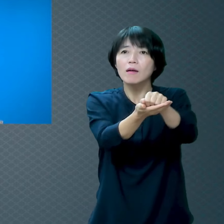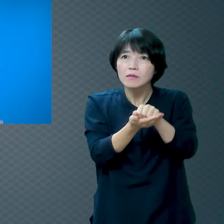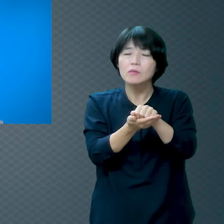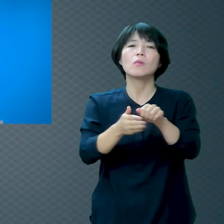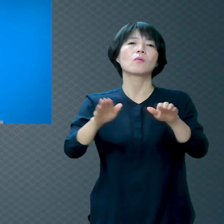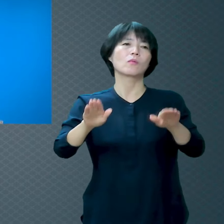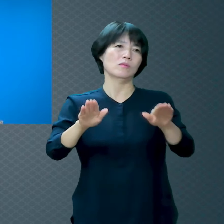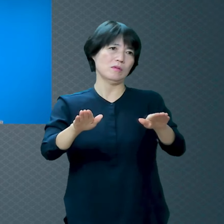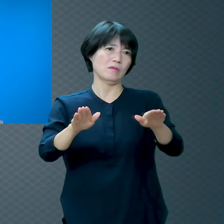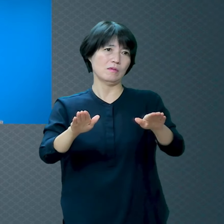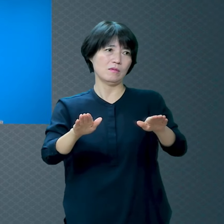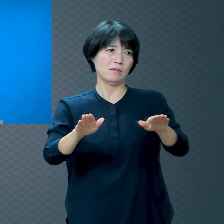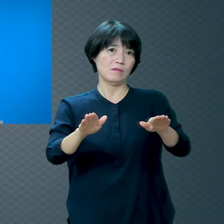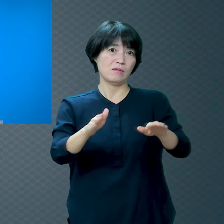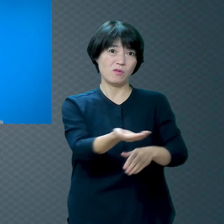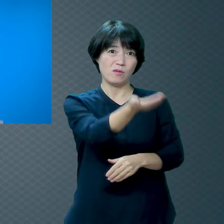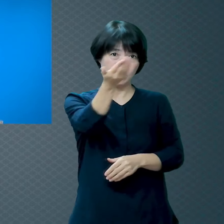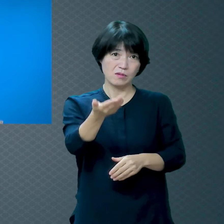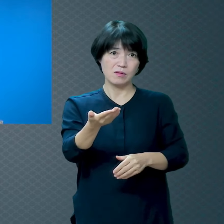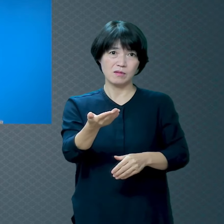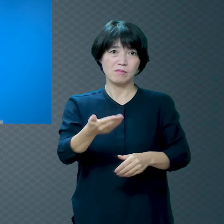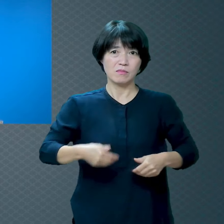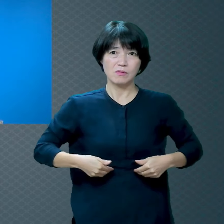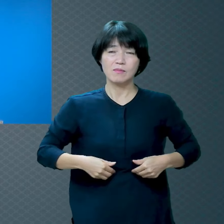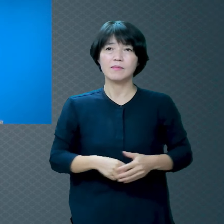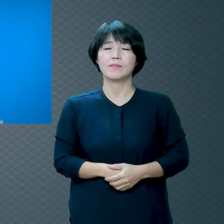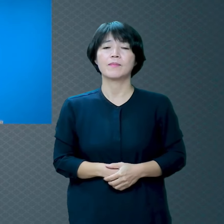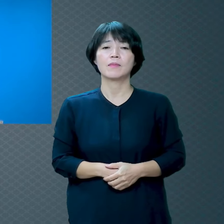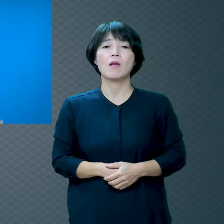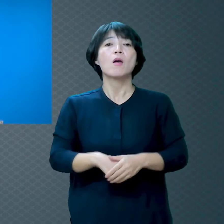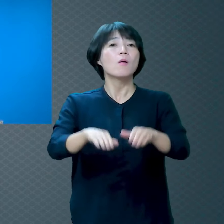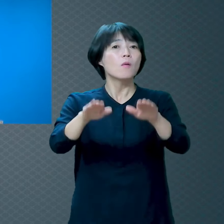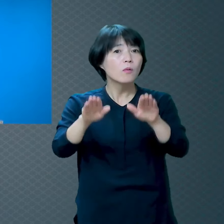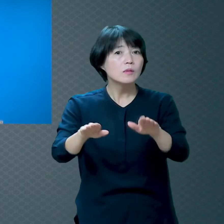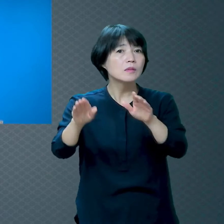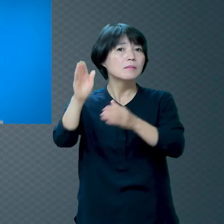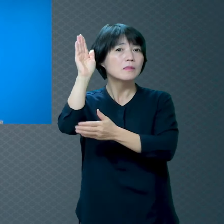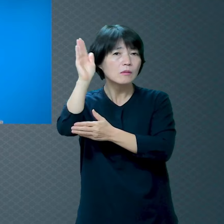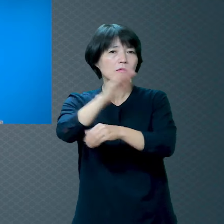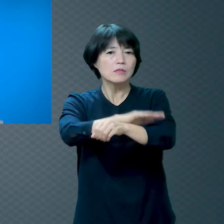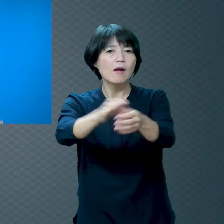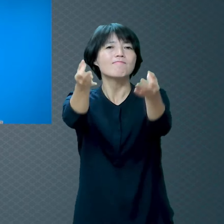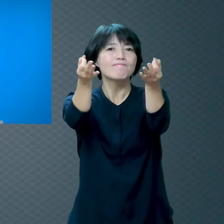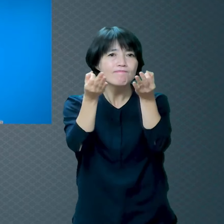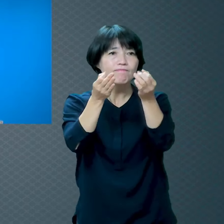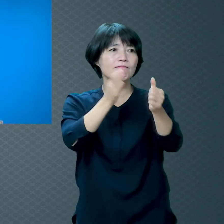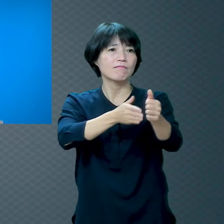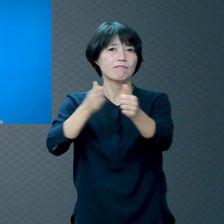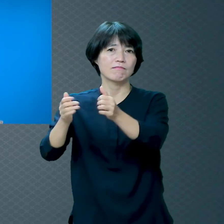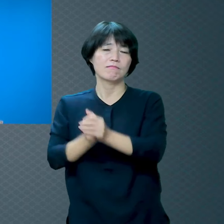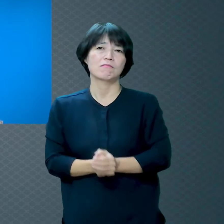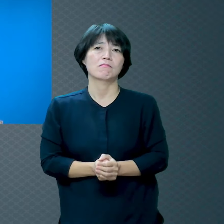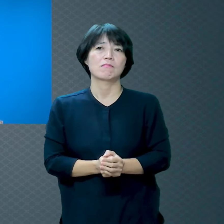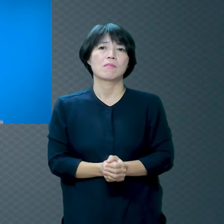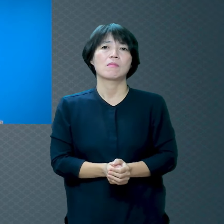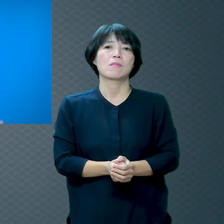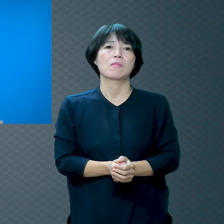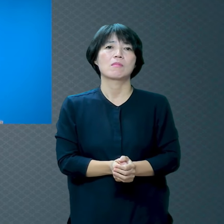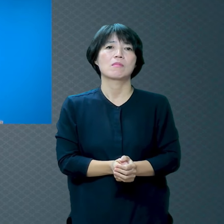시간이에요 오늘의 시간을 잘 가지셔야 됩니다 왜 하나님이